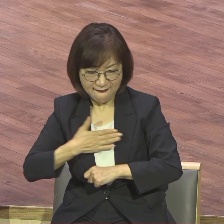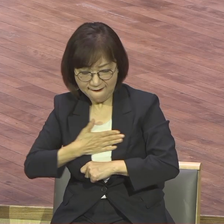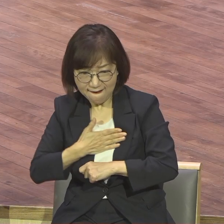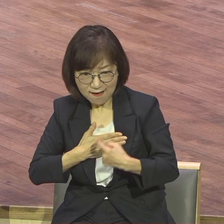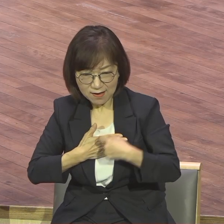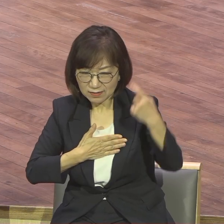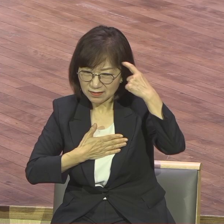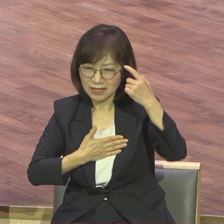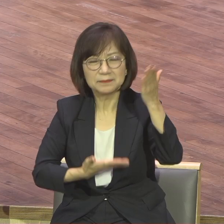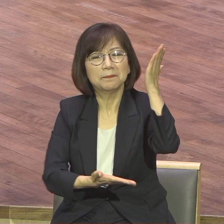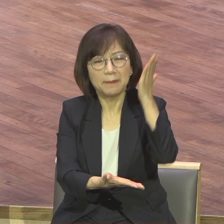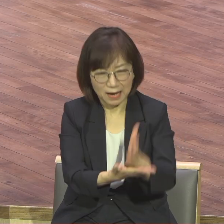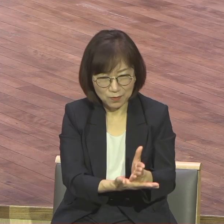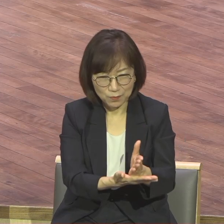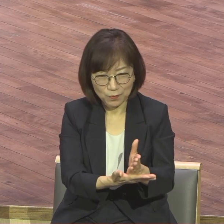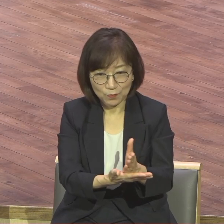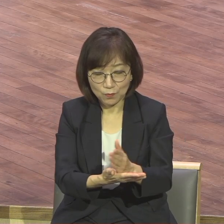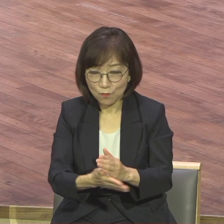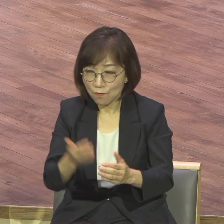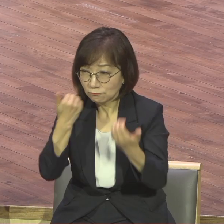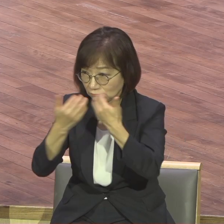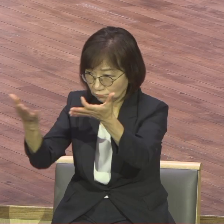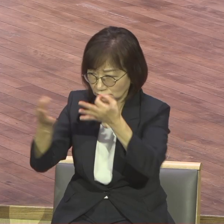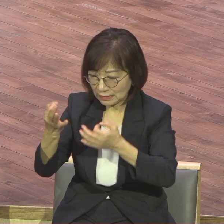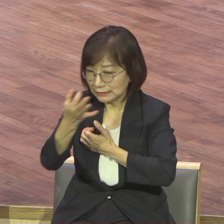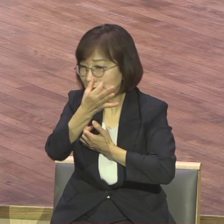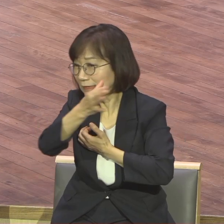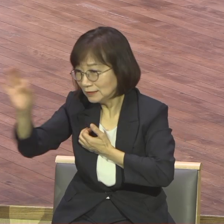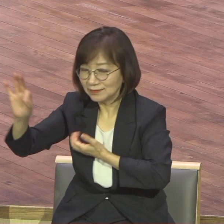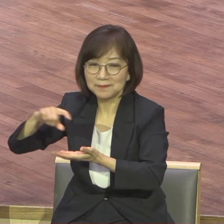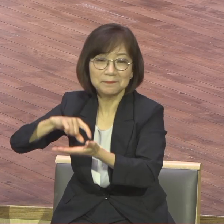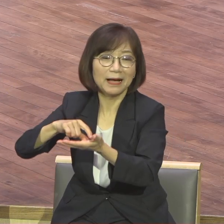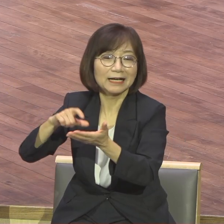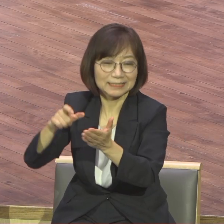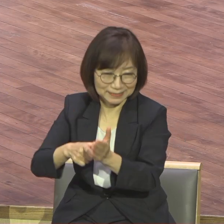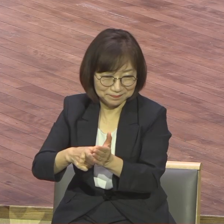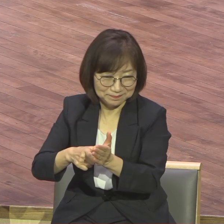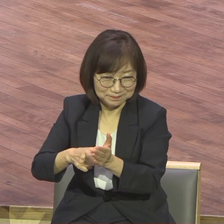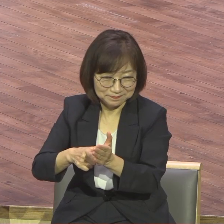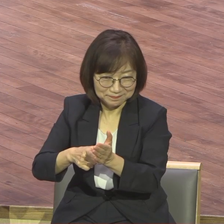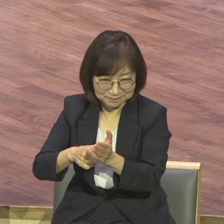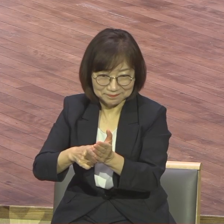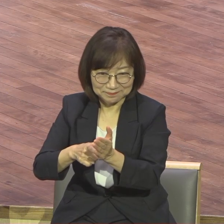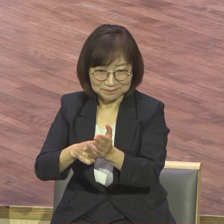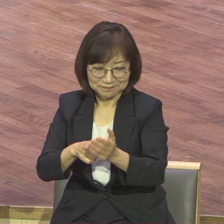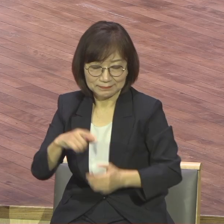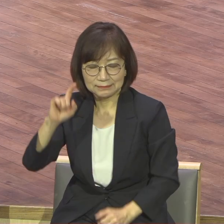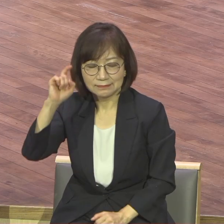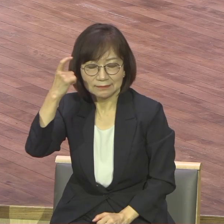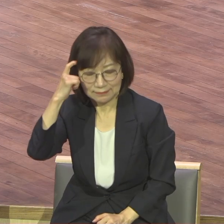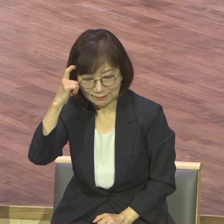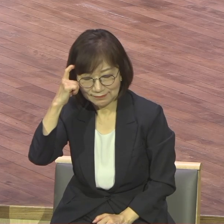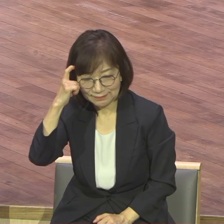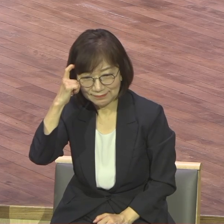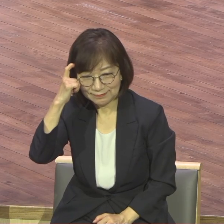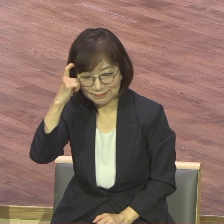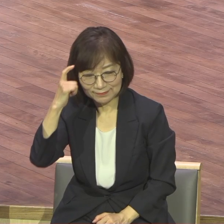좀 합리적으로 생각하라 현실을 좀 보고 흐름을 좀 봐라 시간표를 좀 봐라